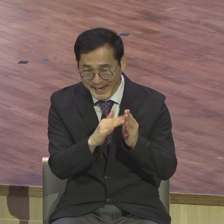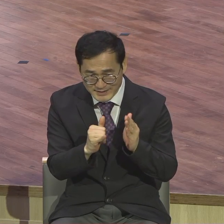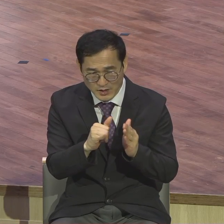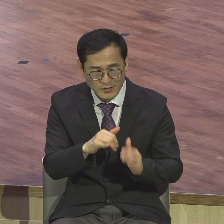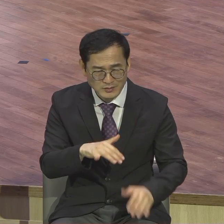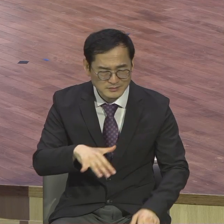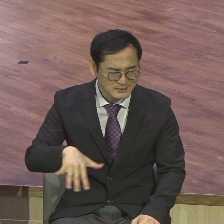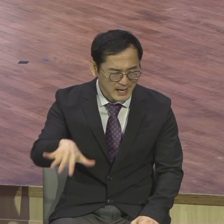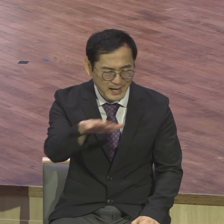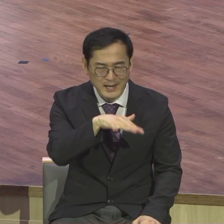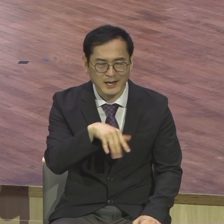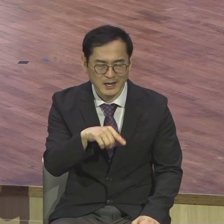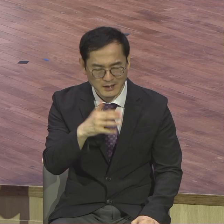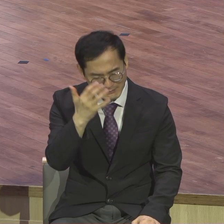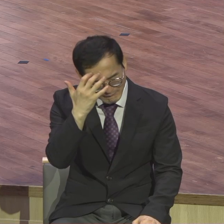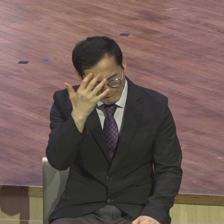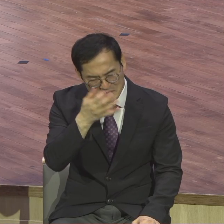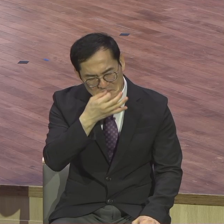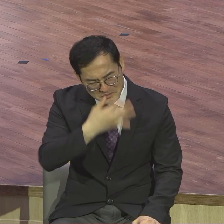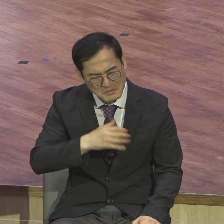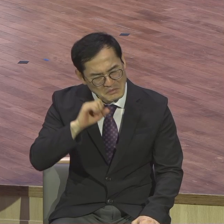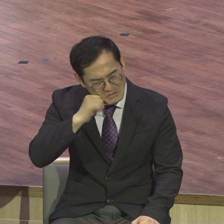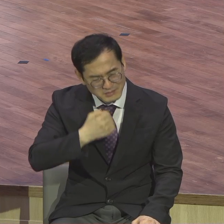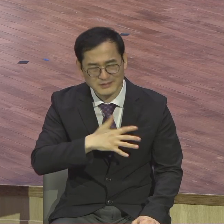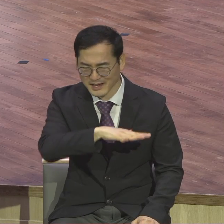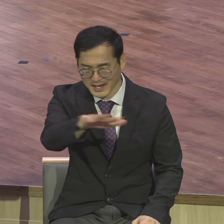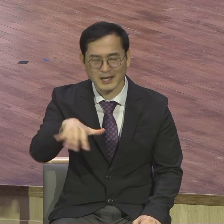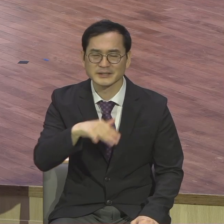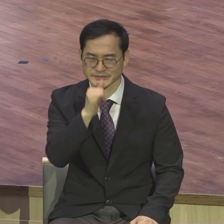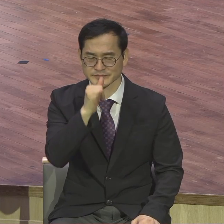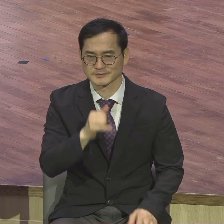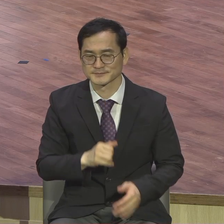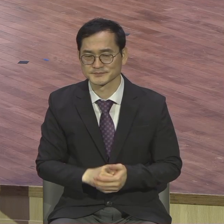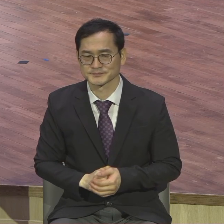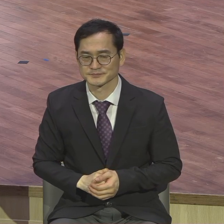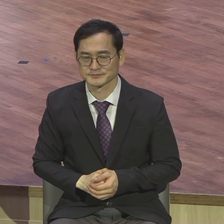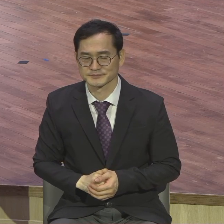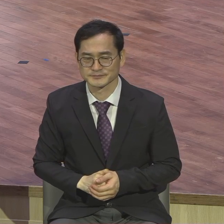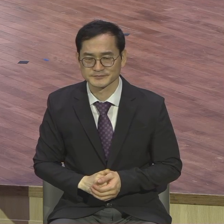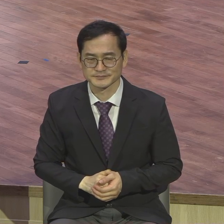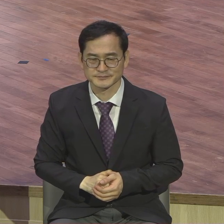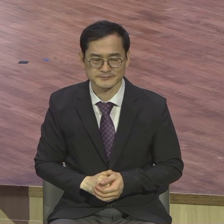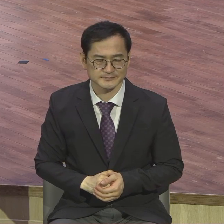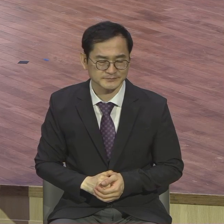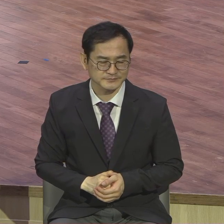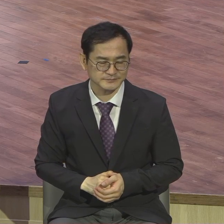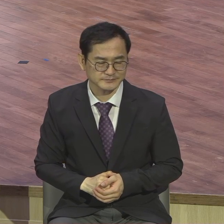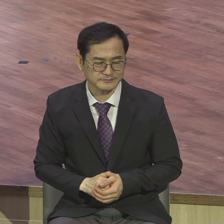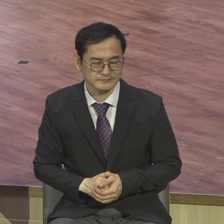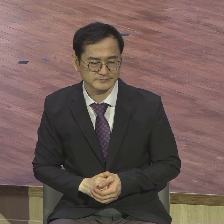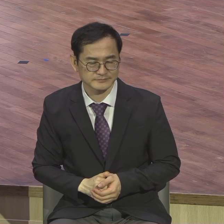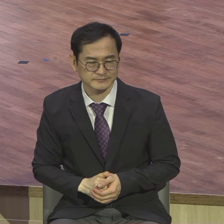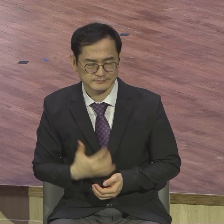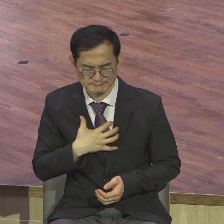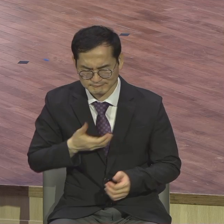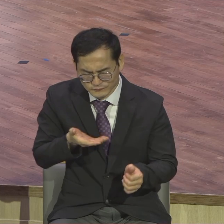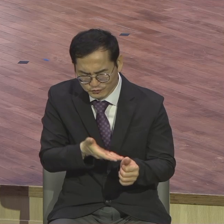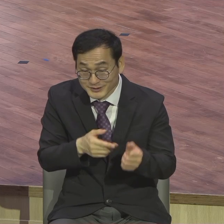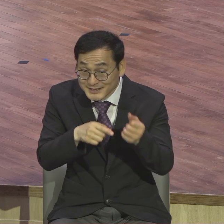개인의 아픔이 없는 가정이 어디에 있어요 다 있어요 하나님이 다 주신 거예요 그거 깨어있어라고 아멘 깨어있어라고